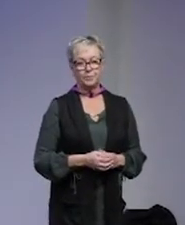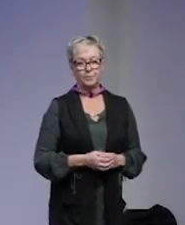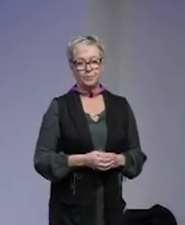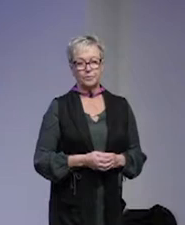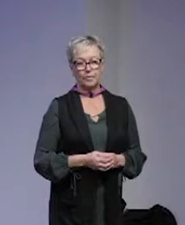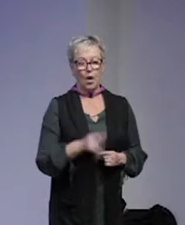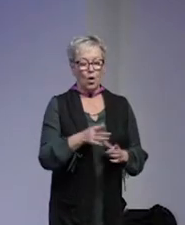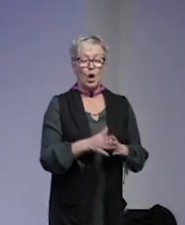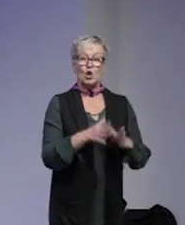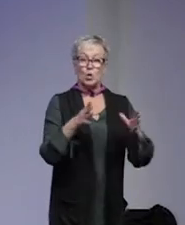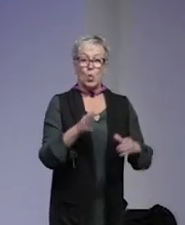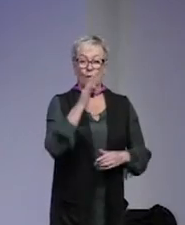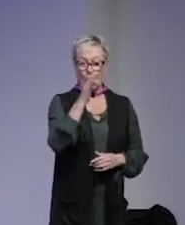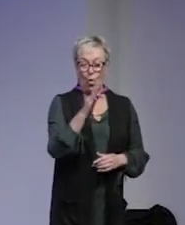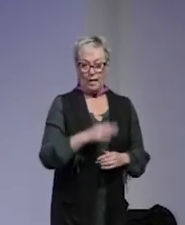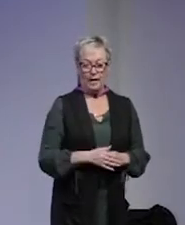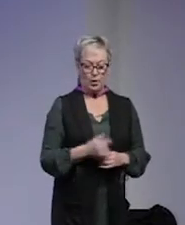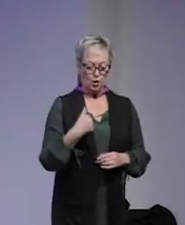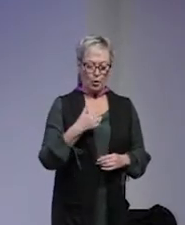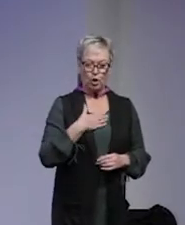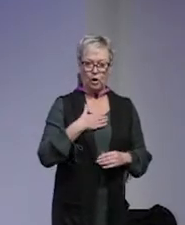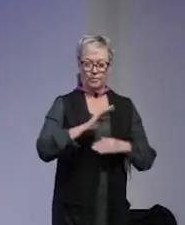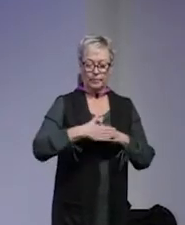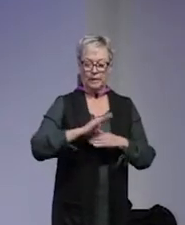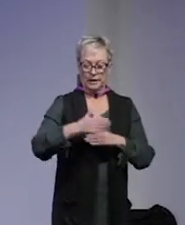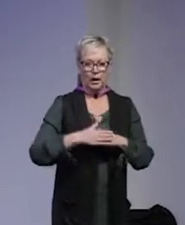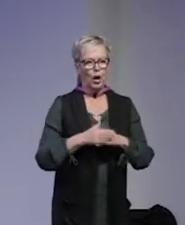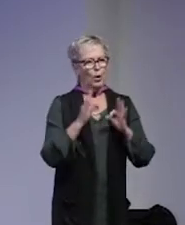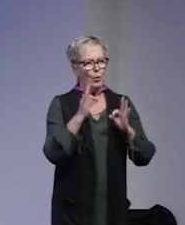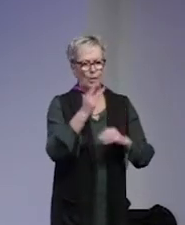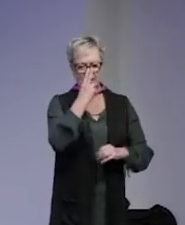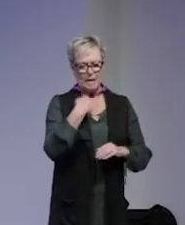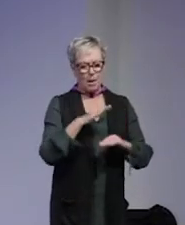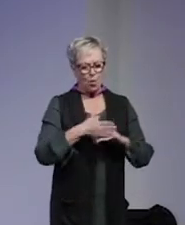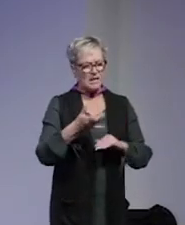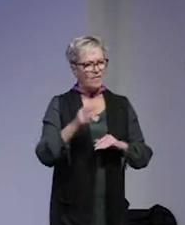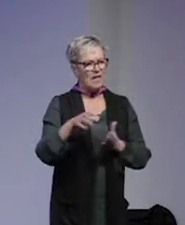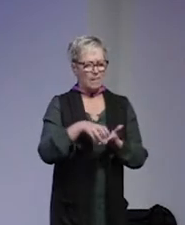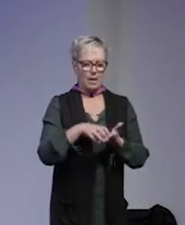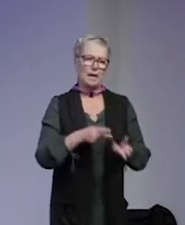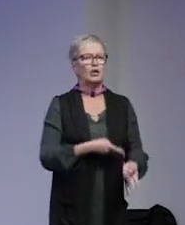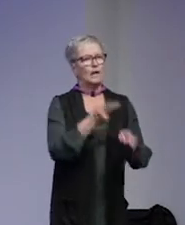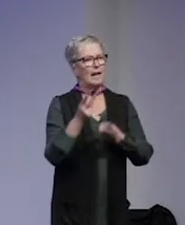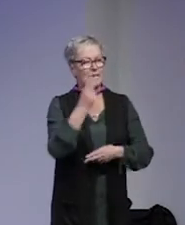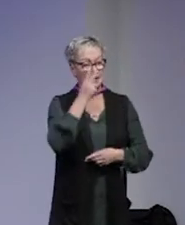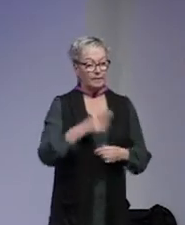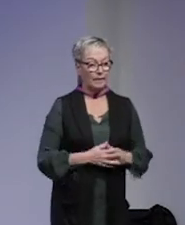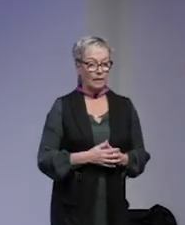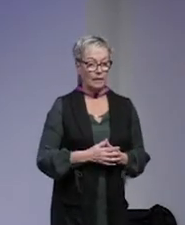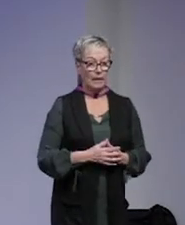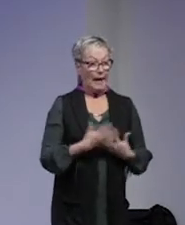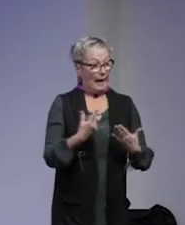Och den stora frågan som jag tycker återkommer det är hur ser man på civilsamhället generellt sett? Är det